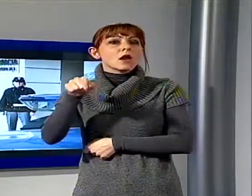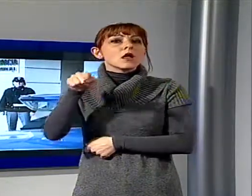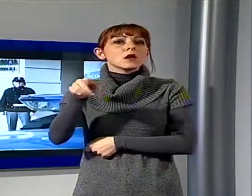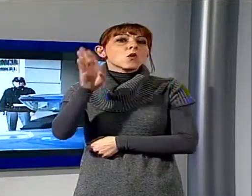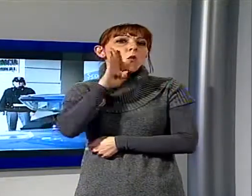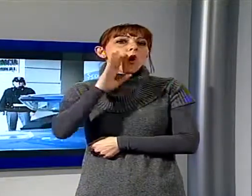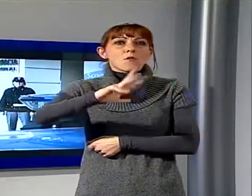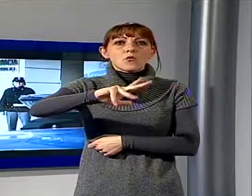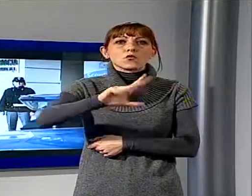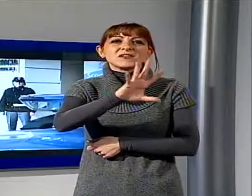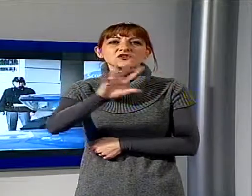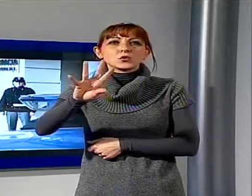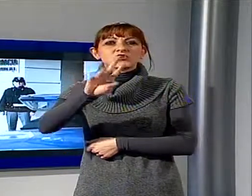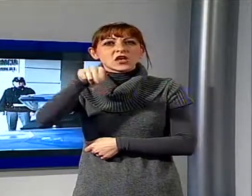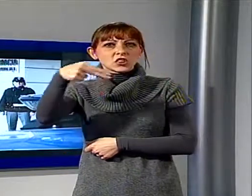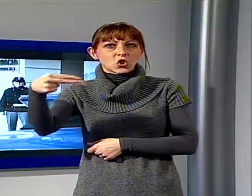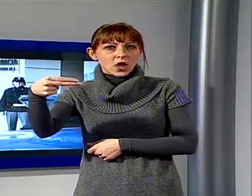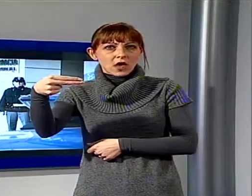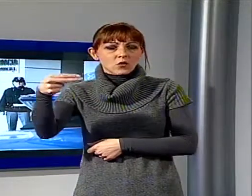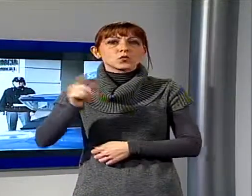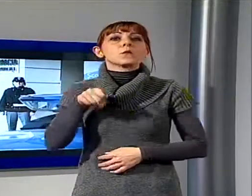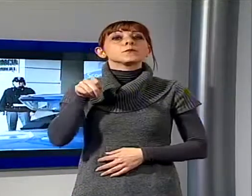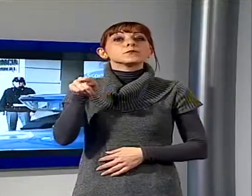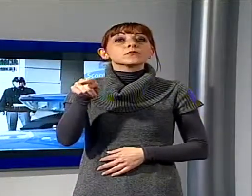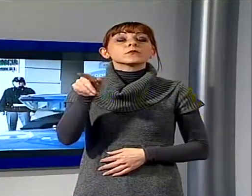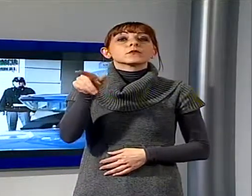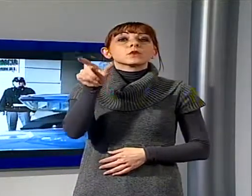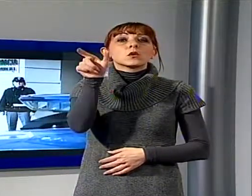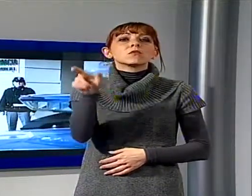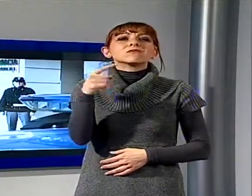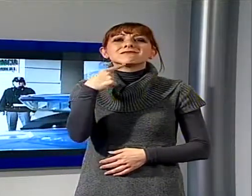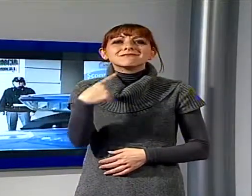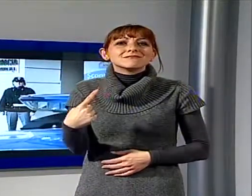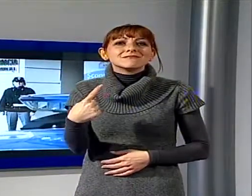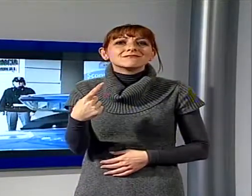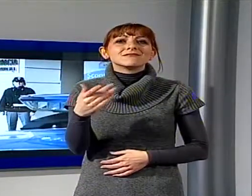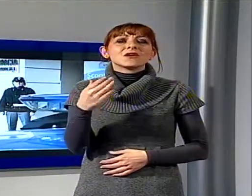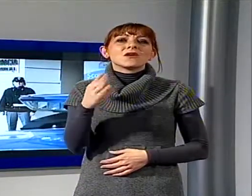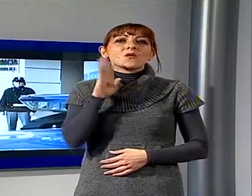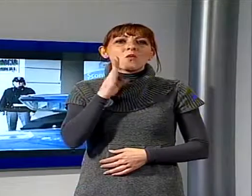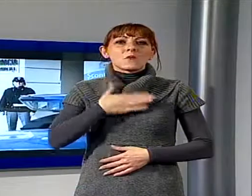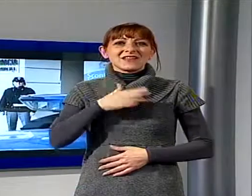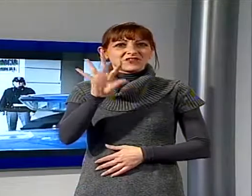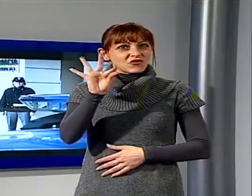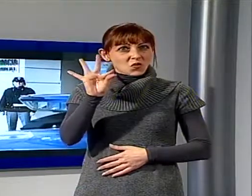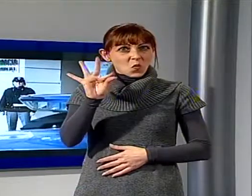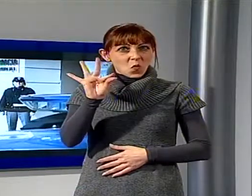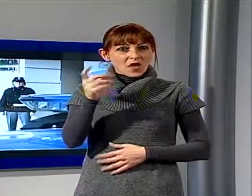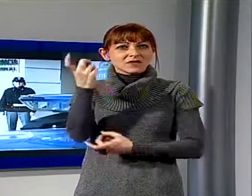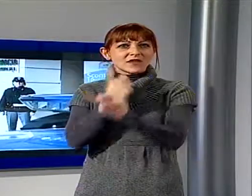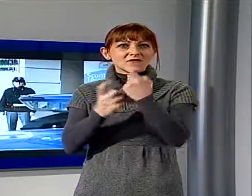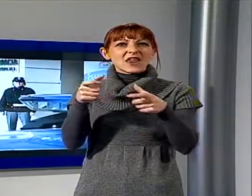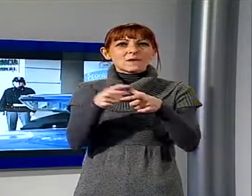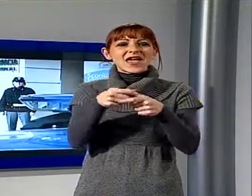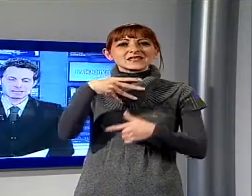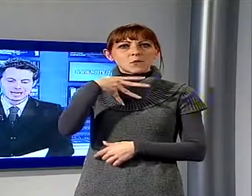preso 500 euro in contanti. Si tratta di un cinquantenne originario di Montignoso, lo stesso uomo